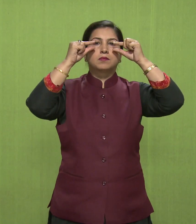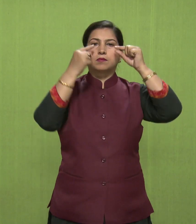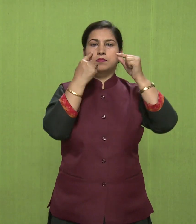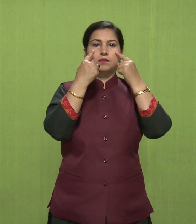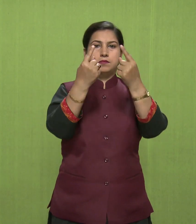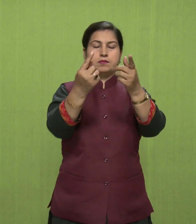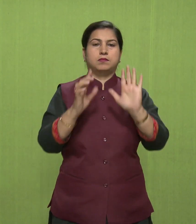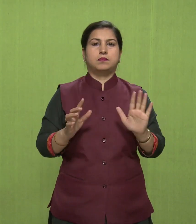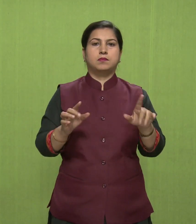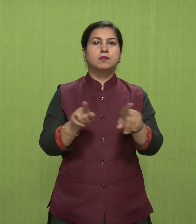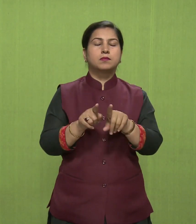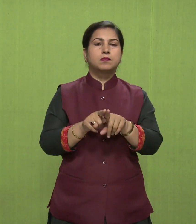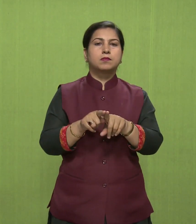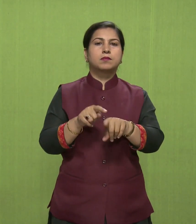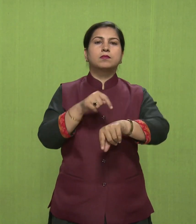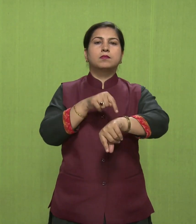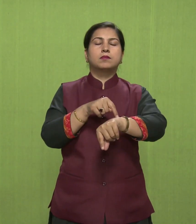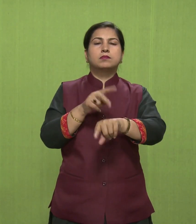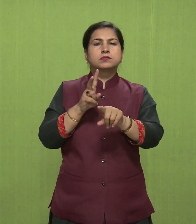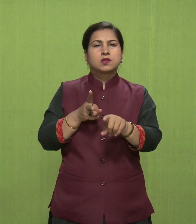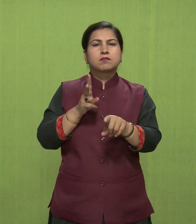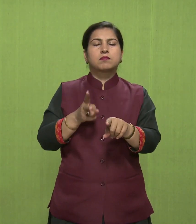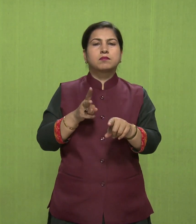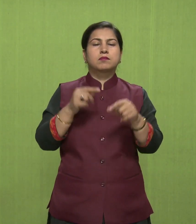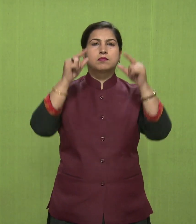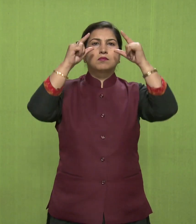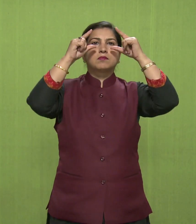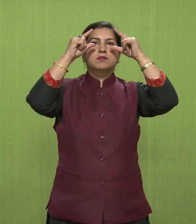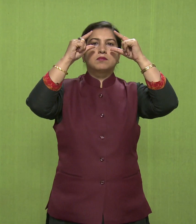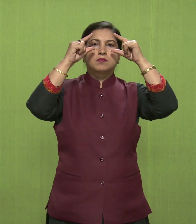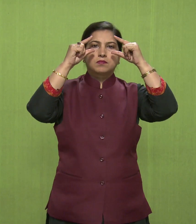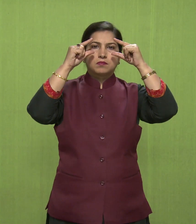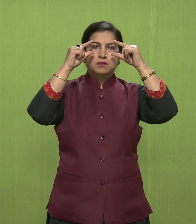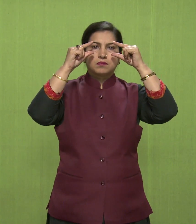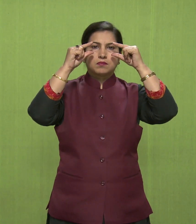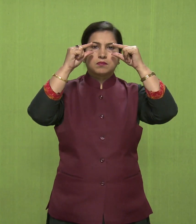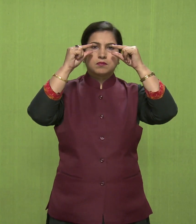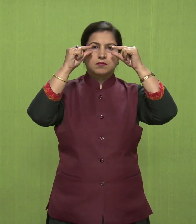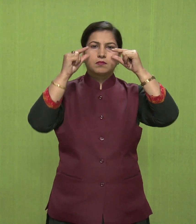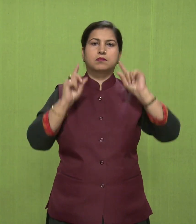दीरे दीरे इस पोज में हम आखों को दीरे दीरे बंद करेंगे